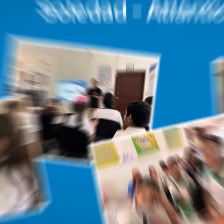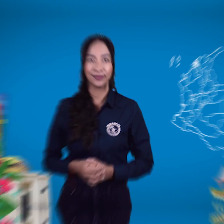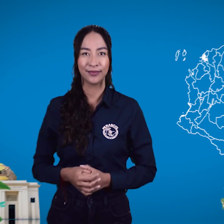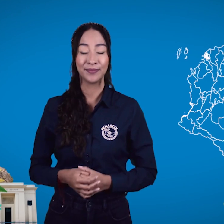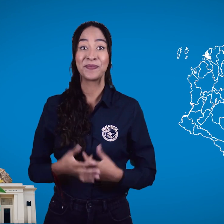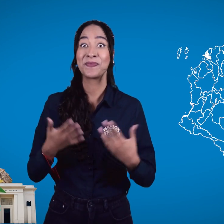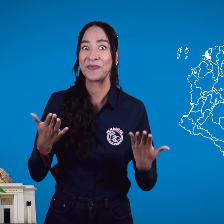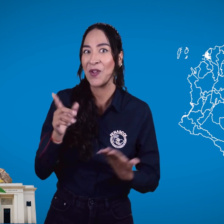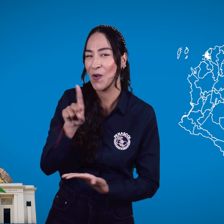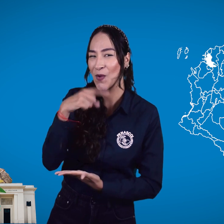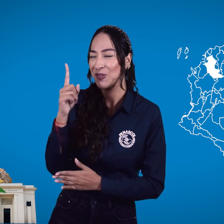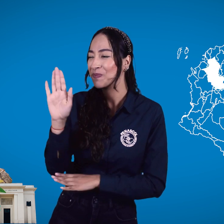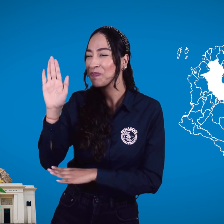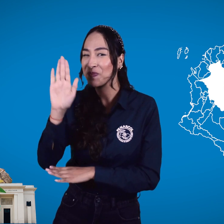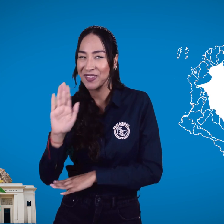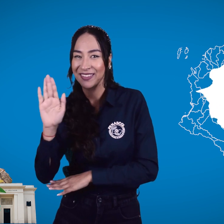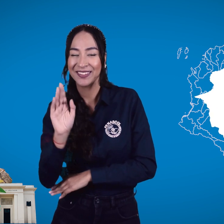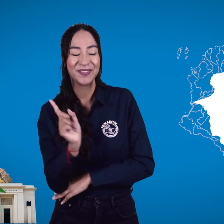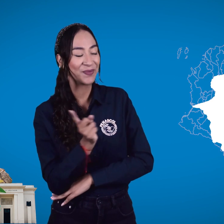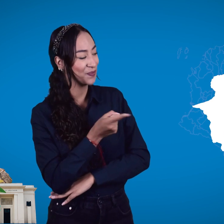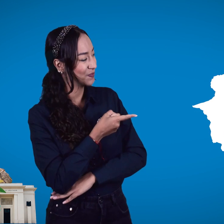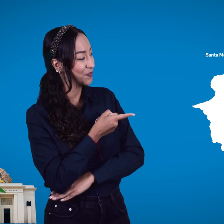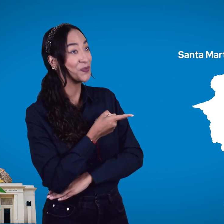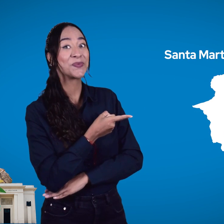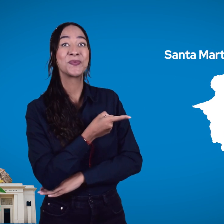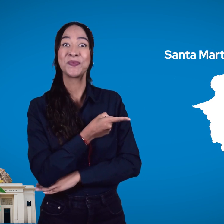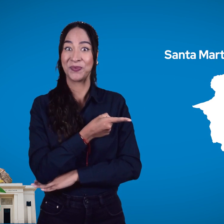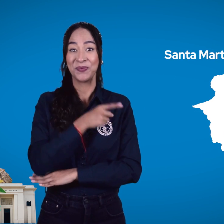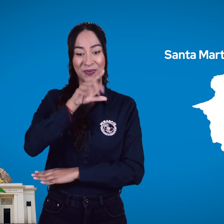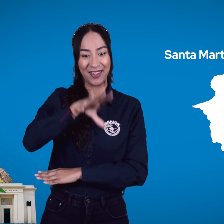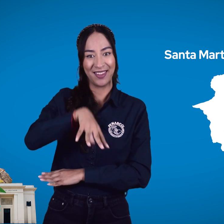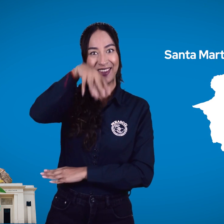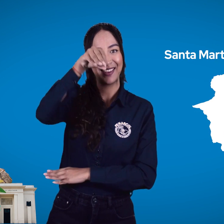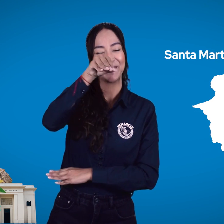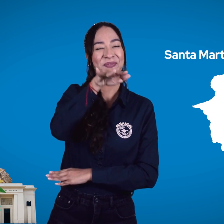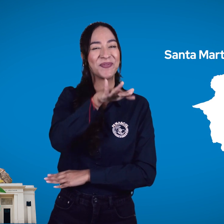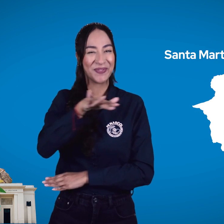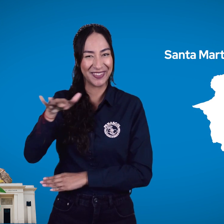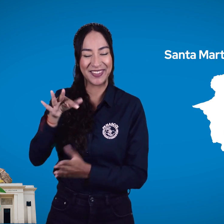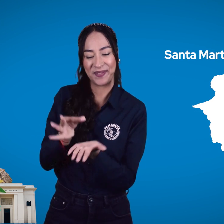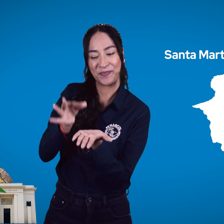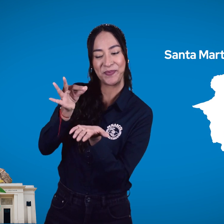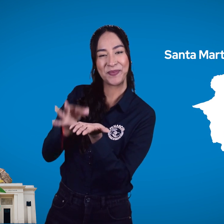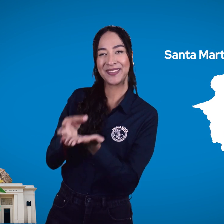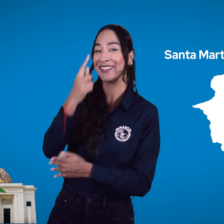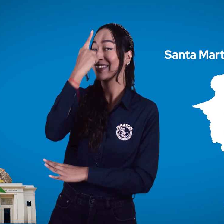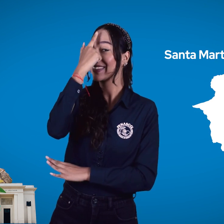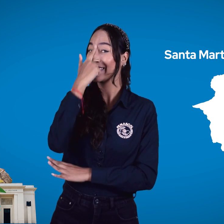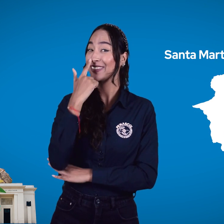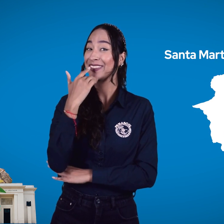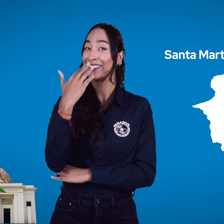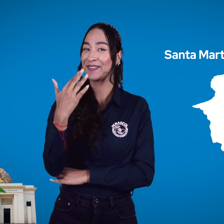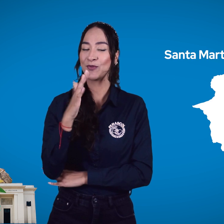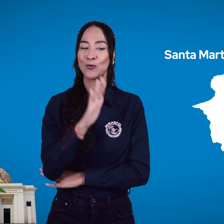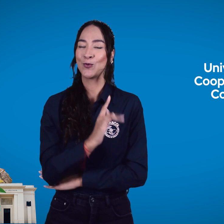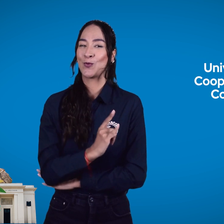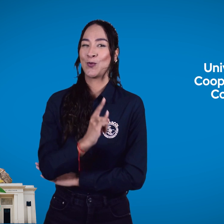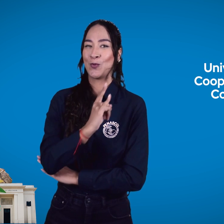En Magdalena estuvimos realizando actividades en Santa Marta, en las instalaciones de la Universidad del Magdalena